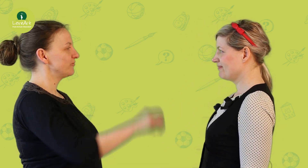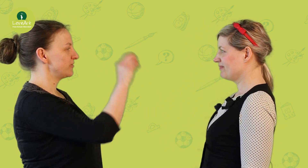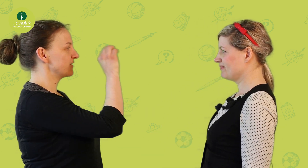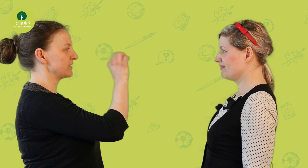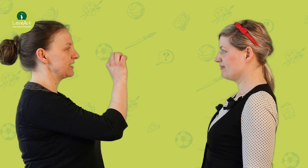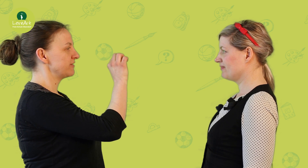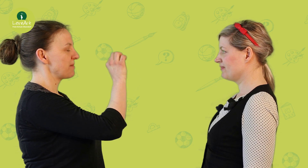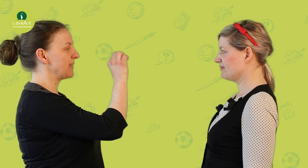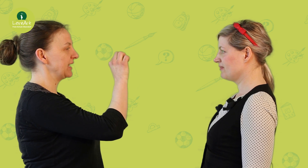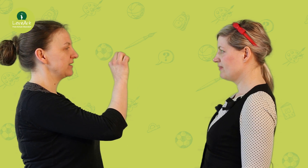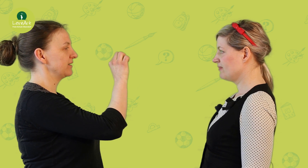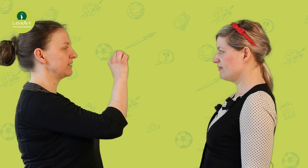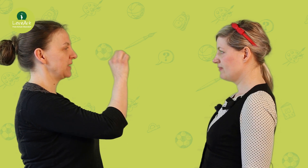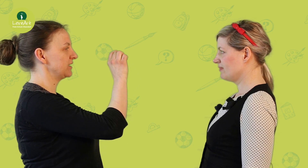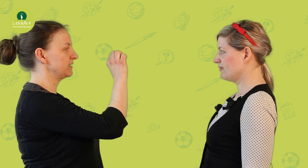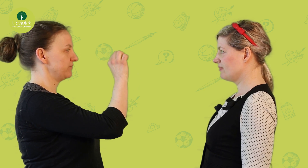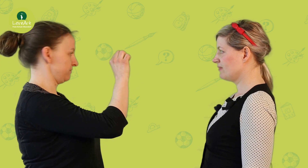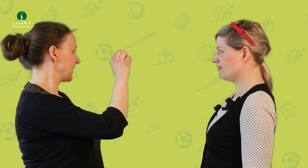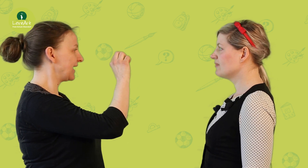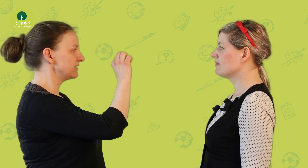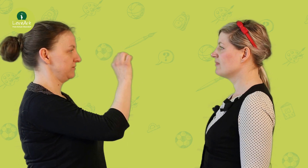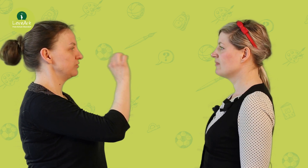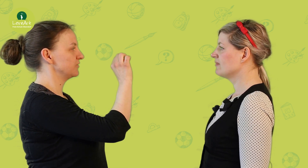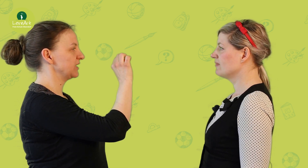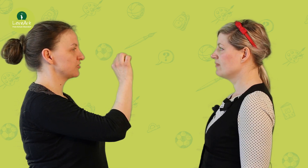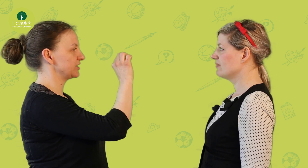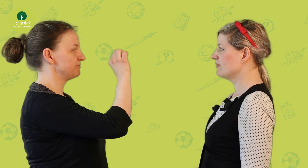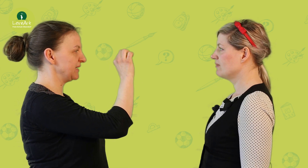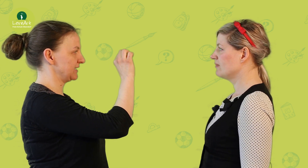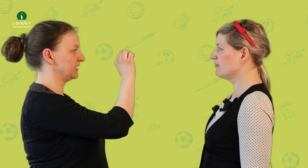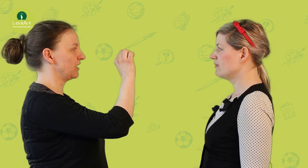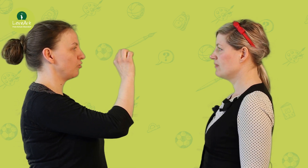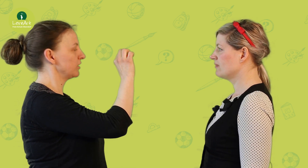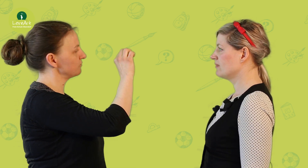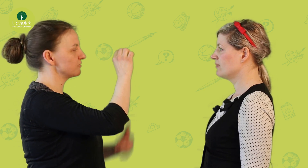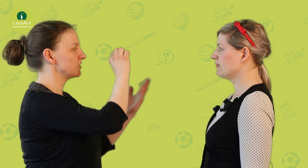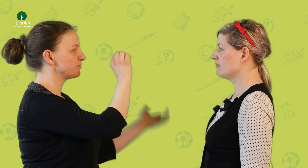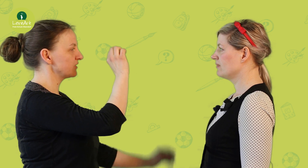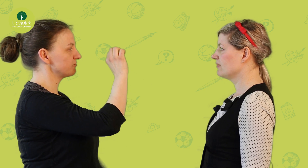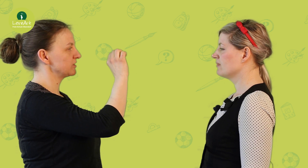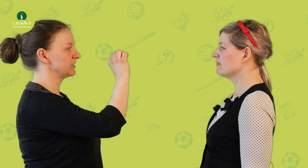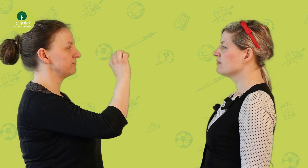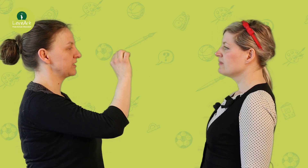folgst einfach meiner Hand und diesem Gegenstand mit deinen Augen. Ansonsten entspannst du dich einfach.